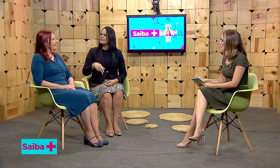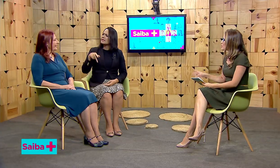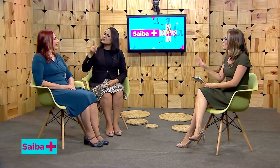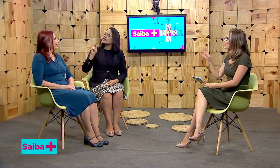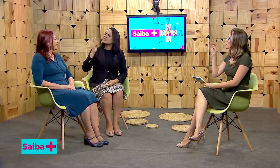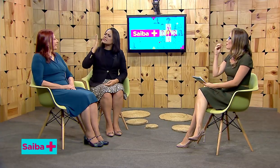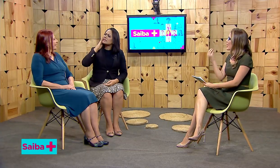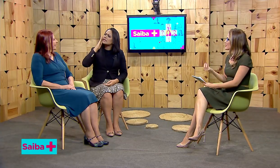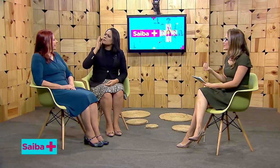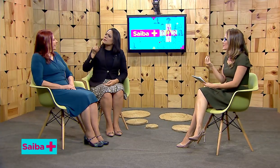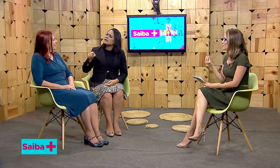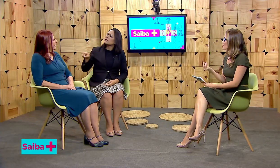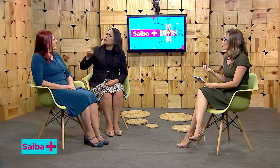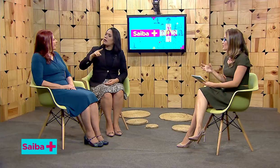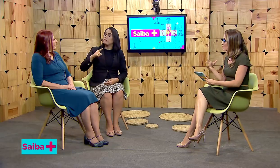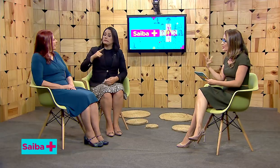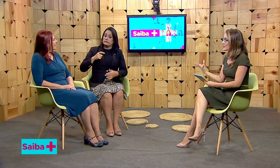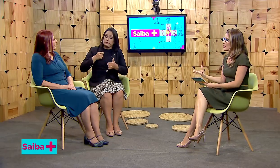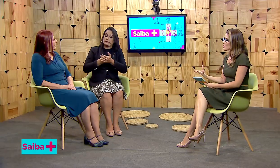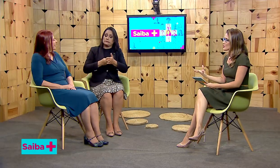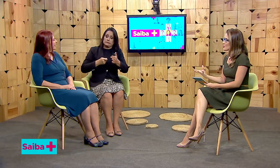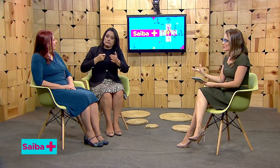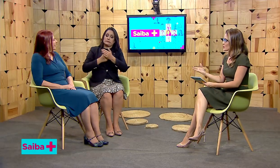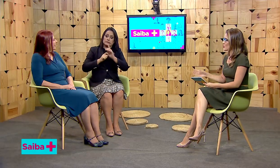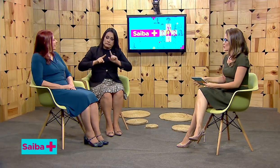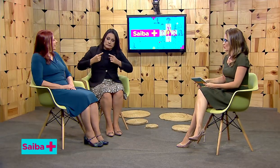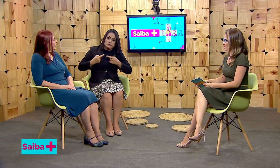são os principais desafios enfrentados pela pessoa surda?